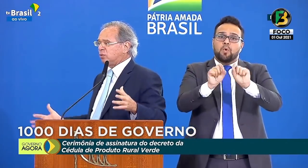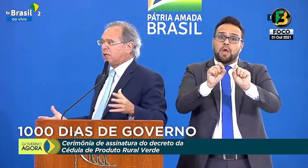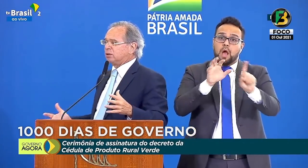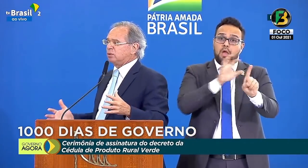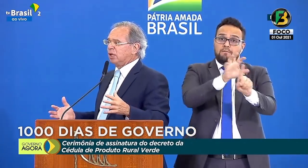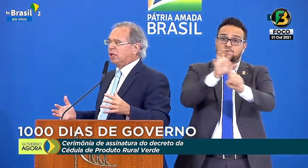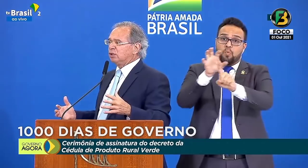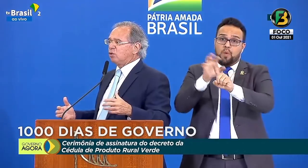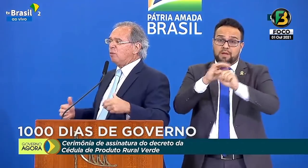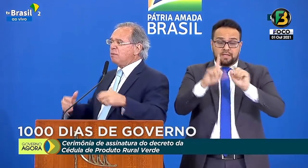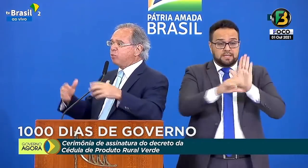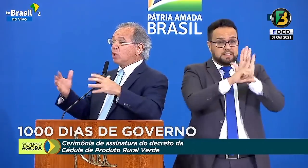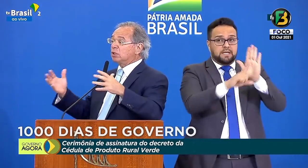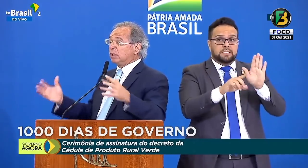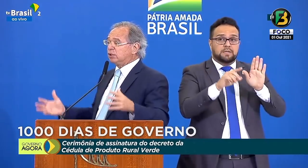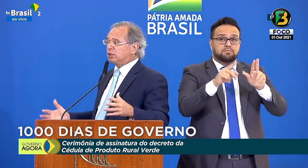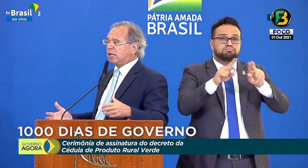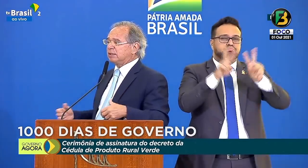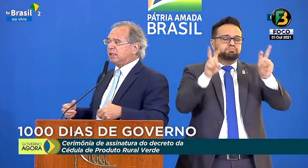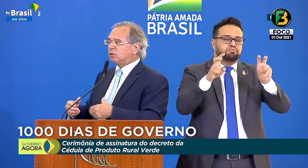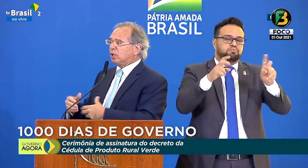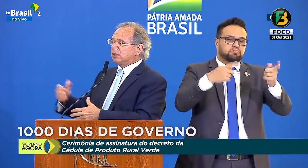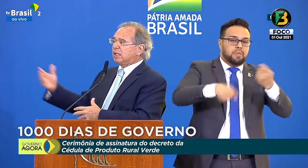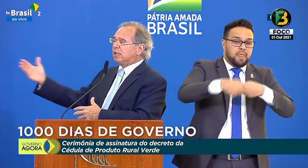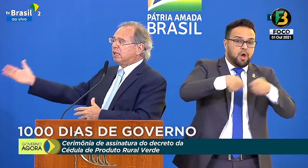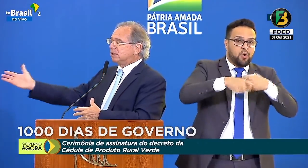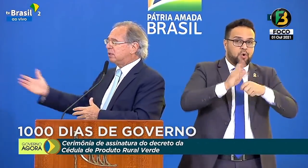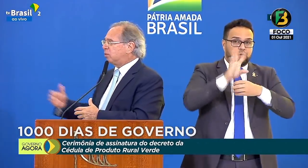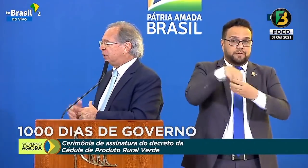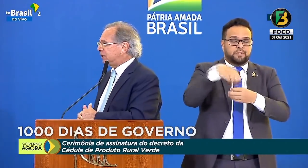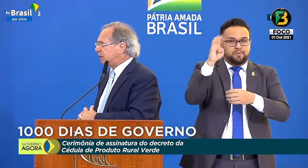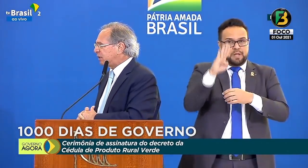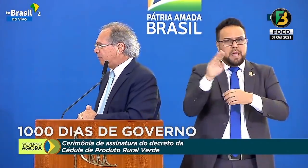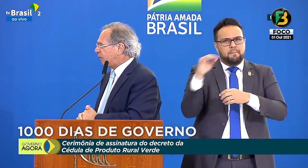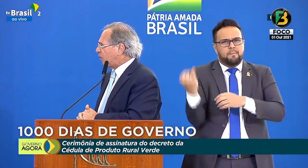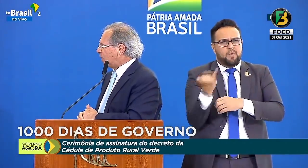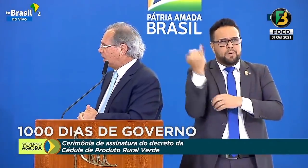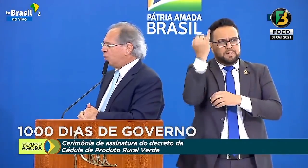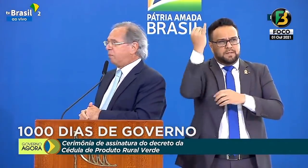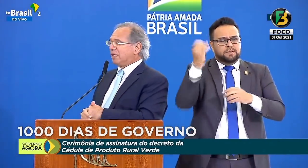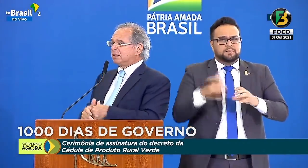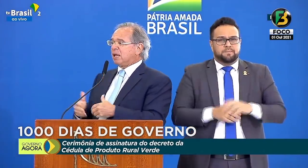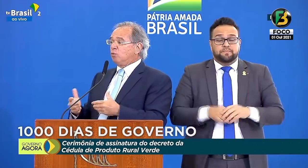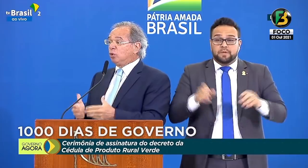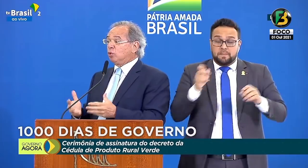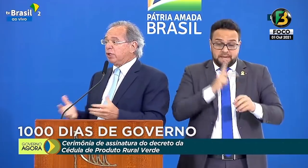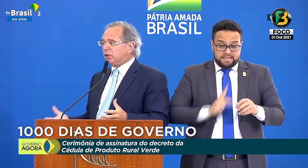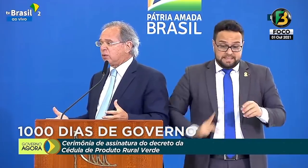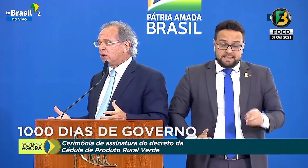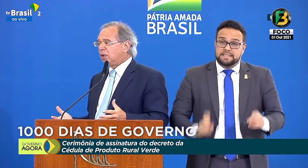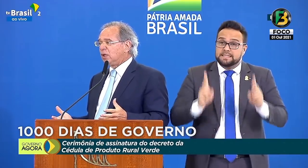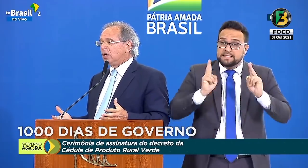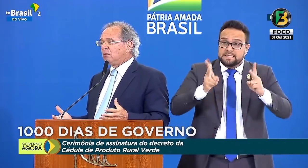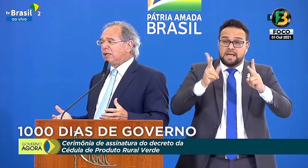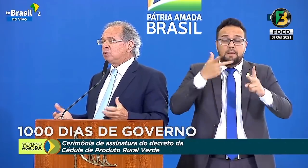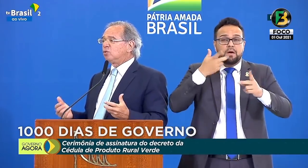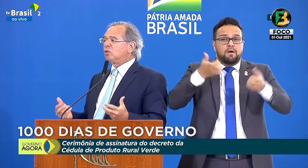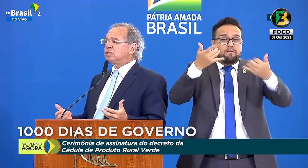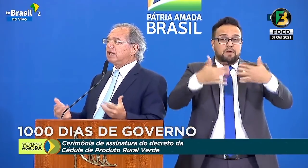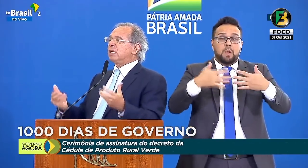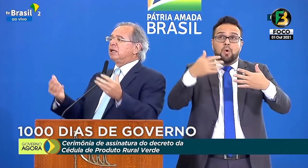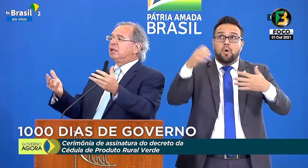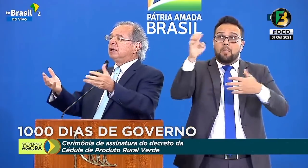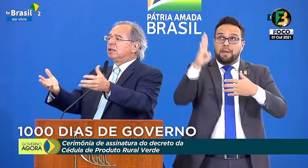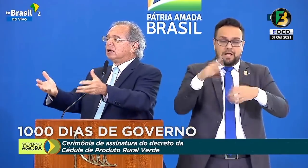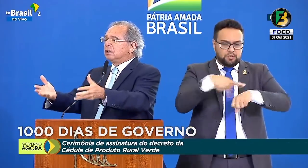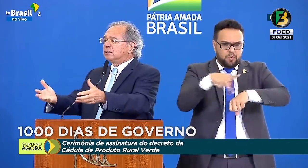negócios no Brasil. De como é importante trazer toda essa riqueza que o presidente sempre falou, um país que é muito rico, mas